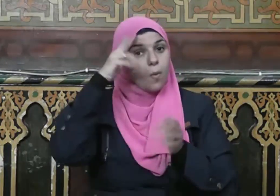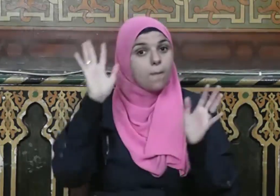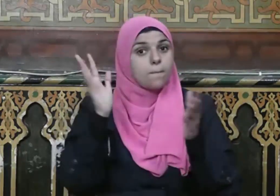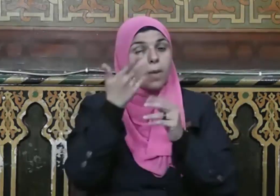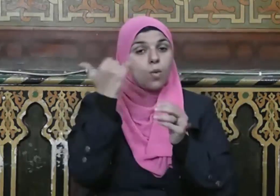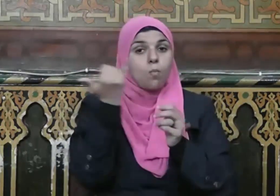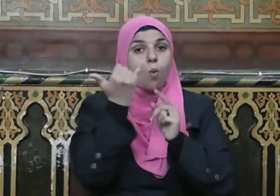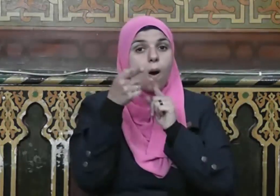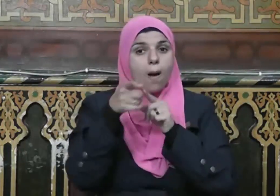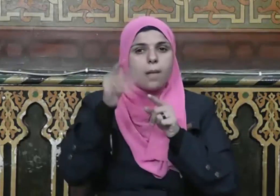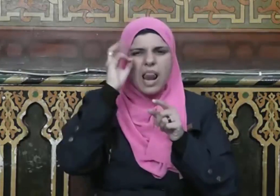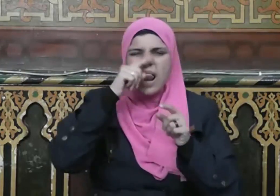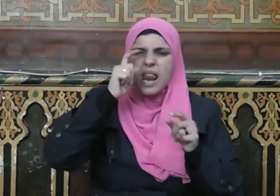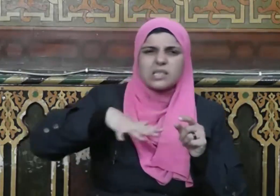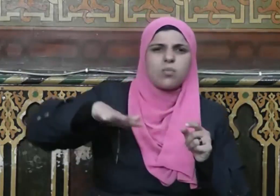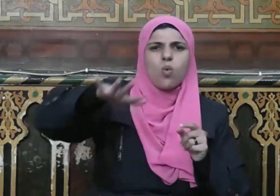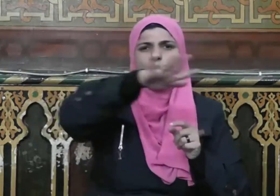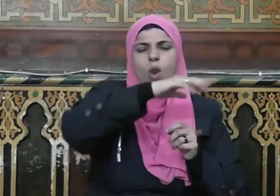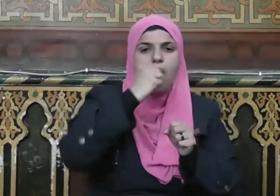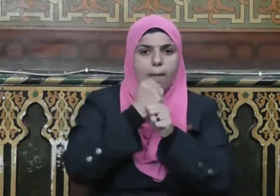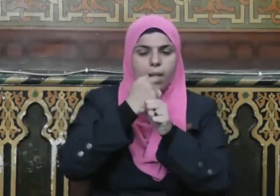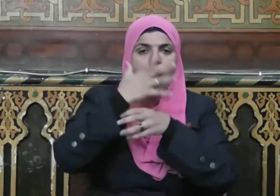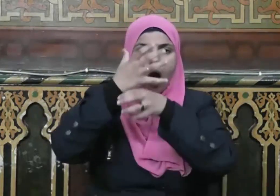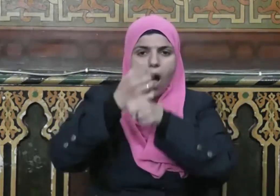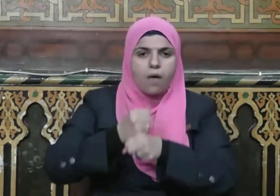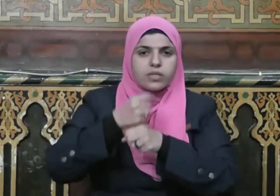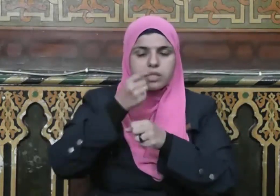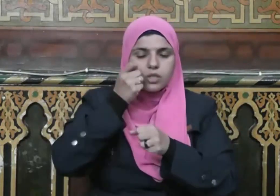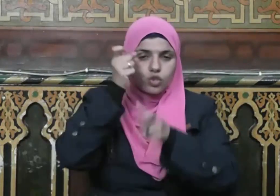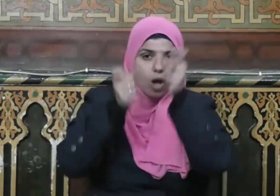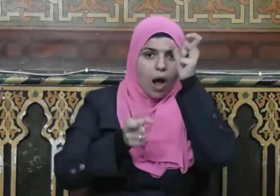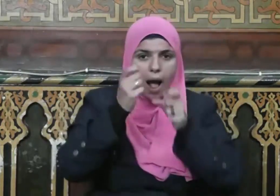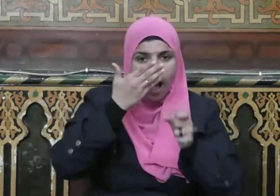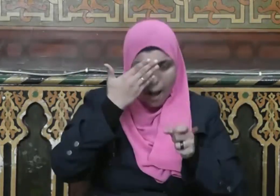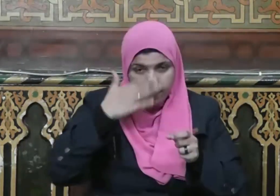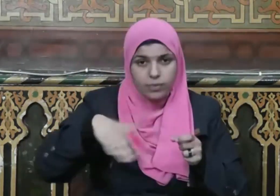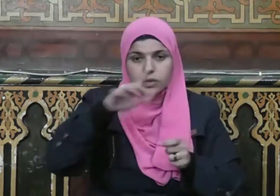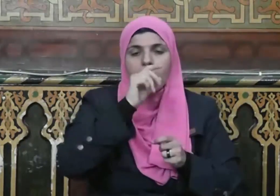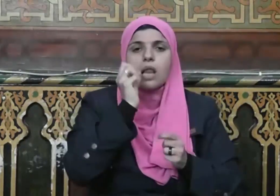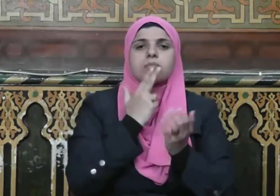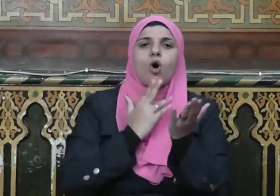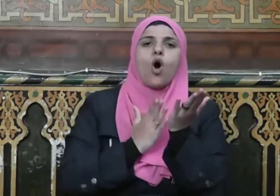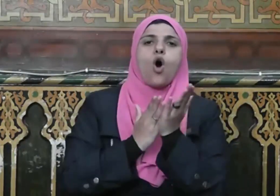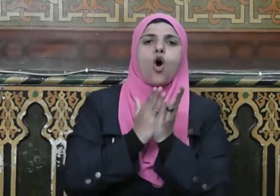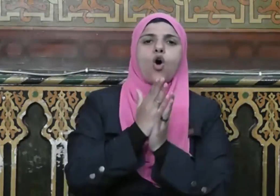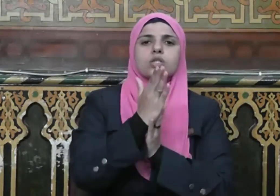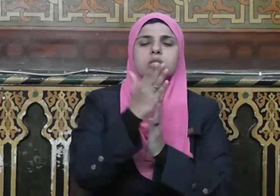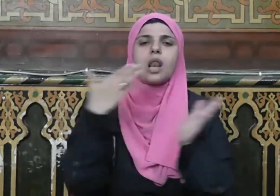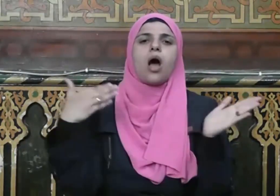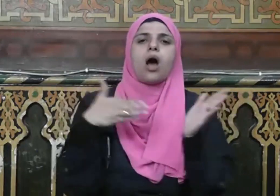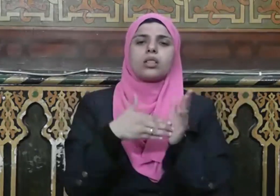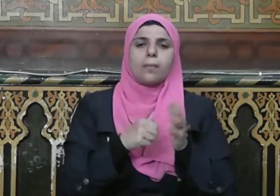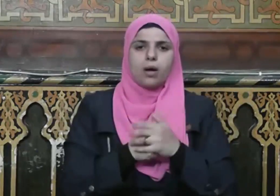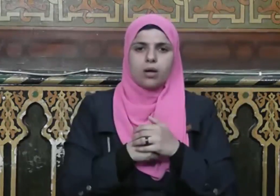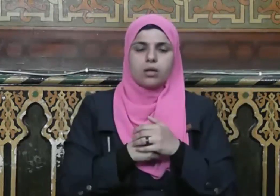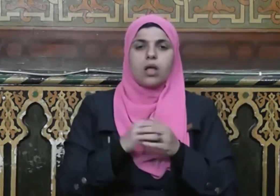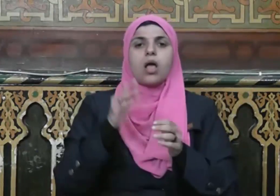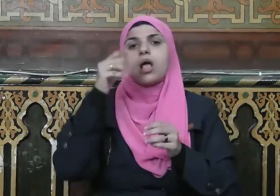التي يجب أن يحرص عليها العبد حسن الخاتمة وحقيقتها